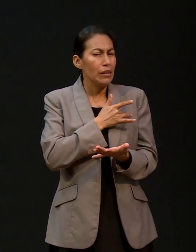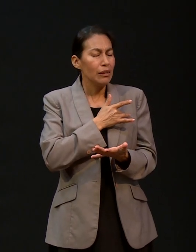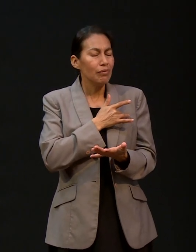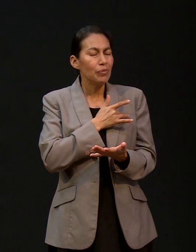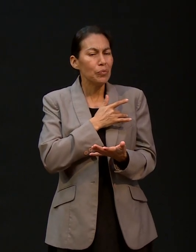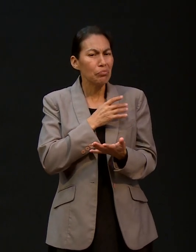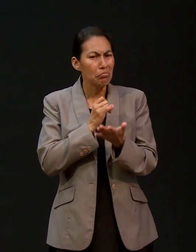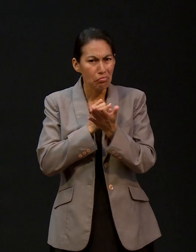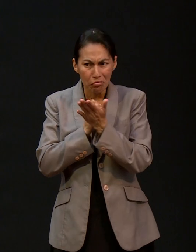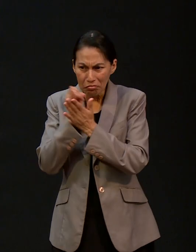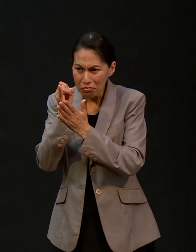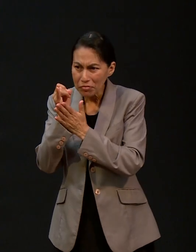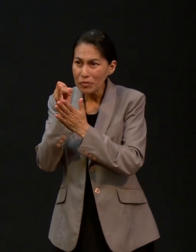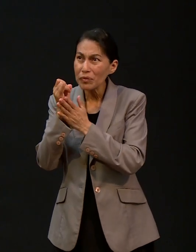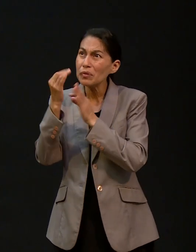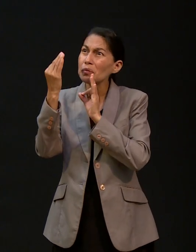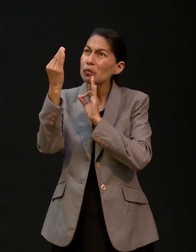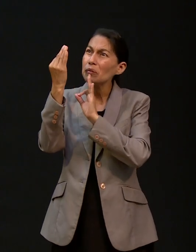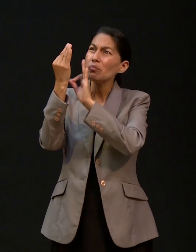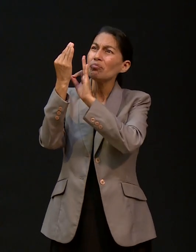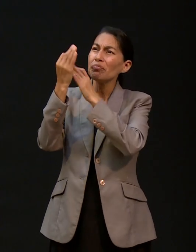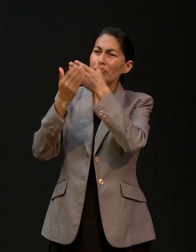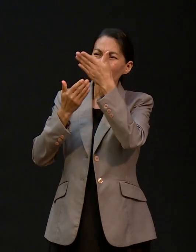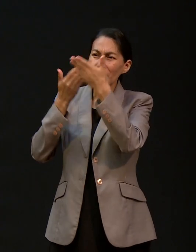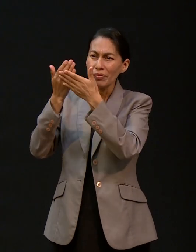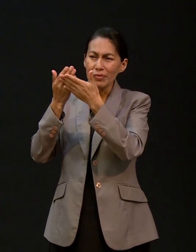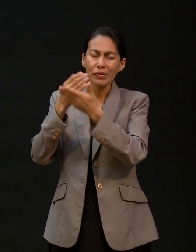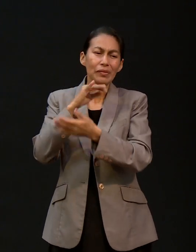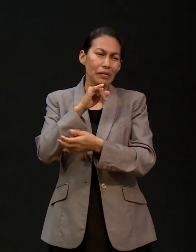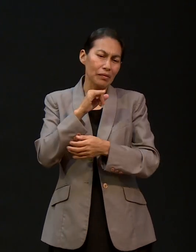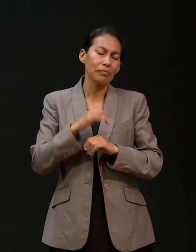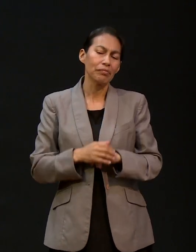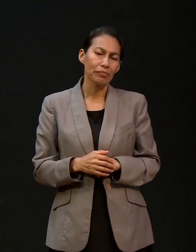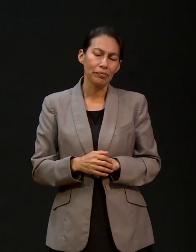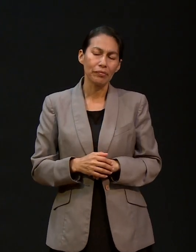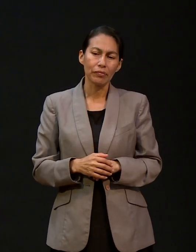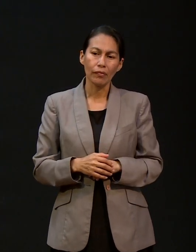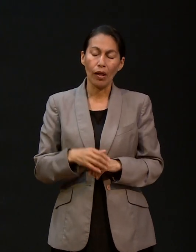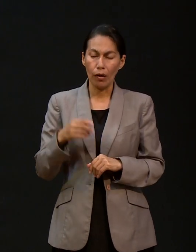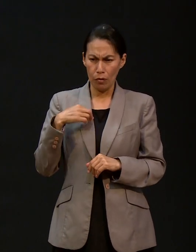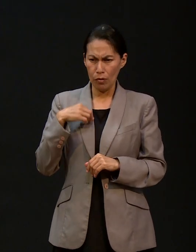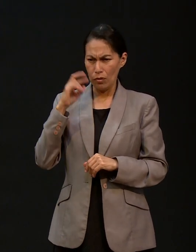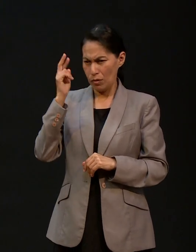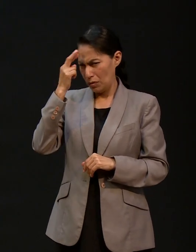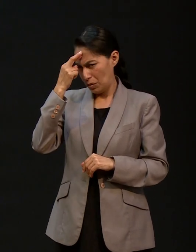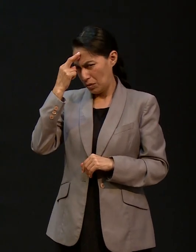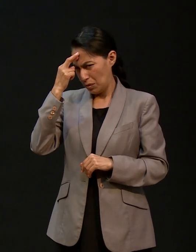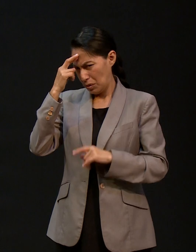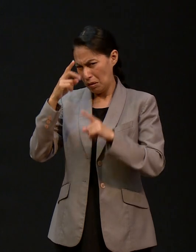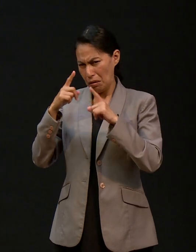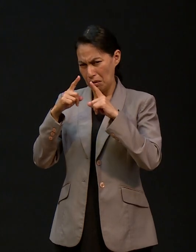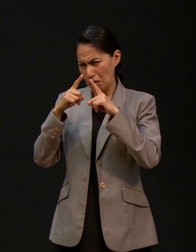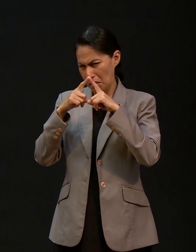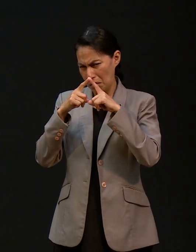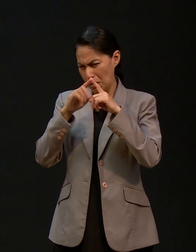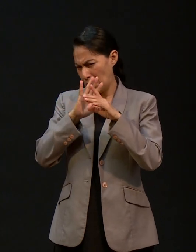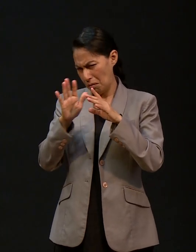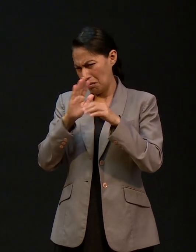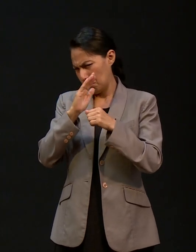decisión de acercarte más a Dios. Sí, y en ese entonces yo recuerdo que íbamos ya saliendo de la iglesia en el carro,